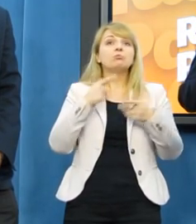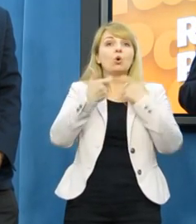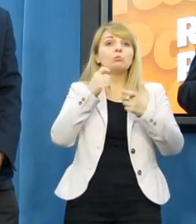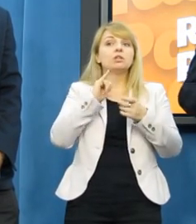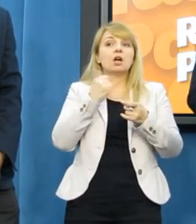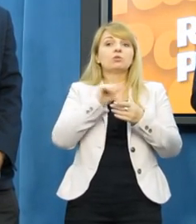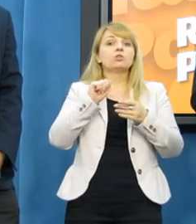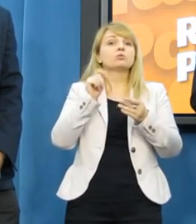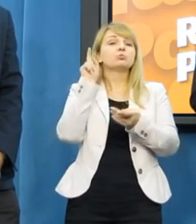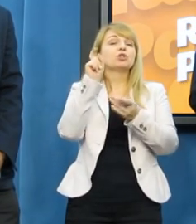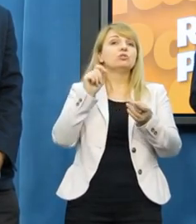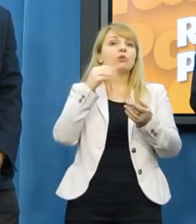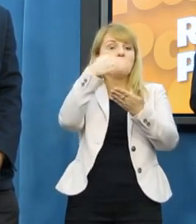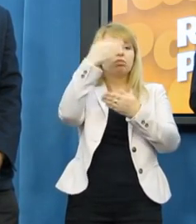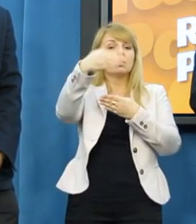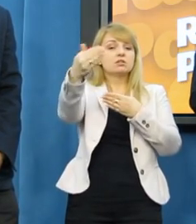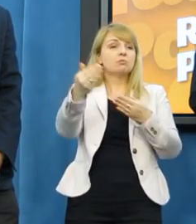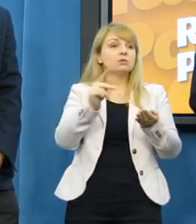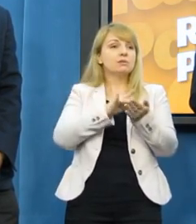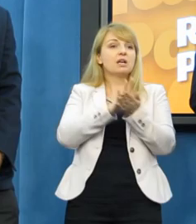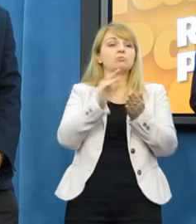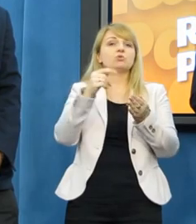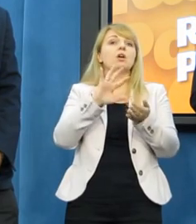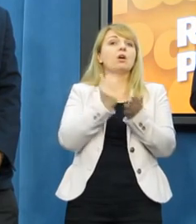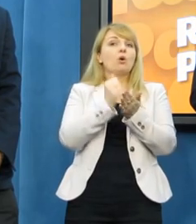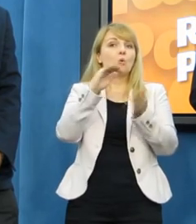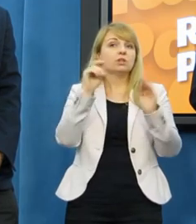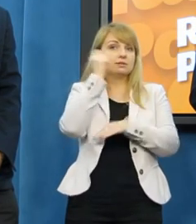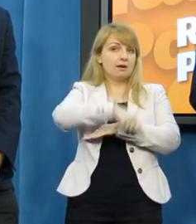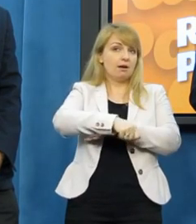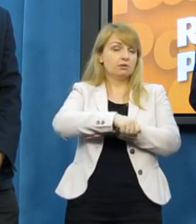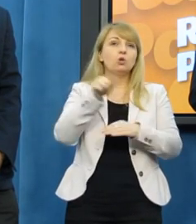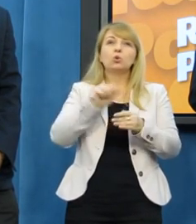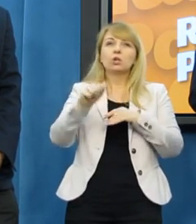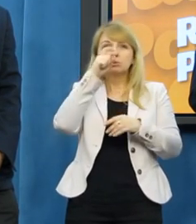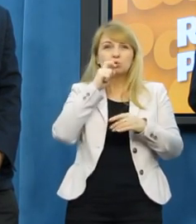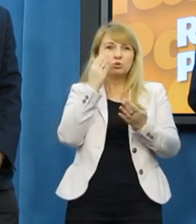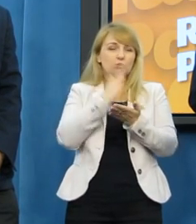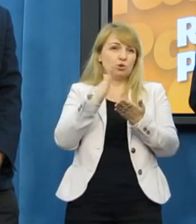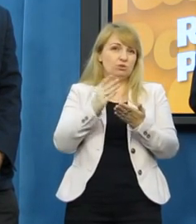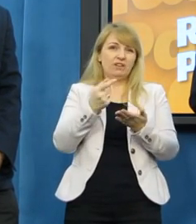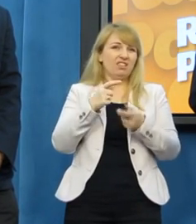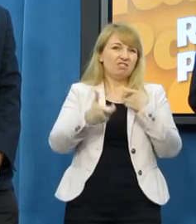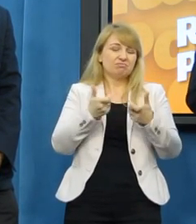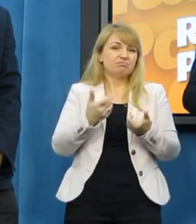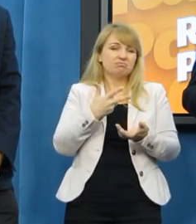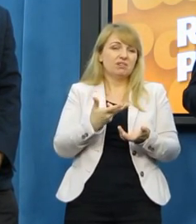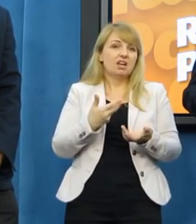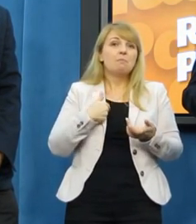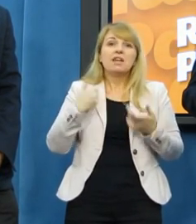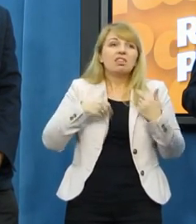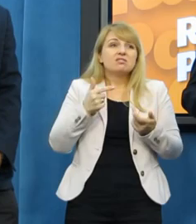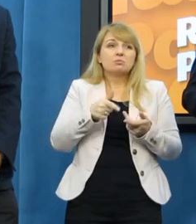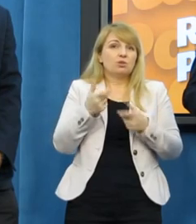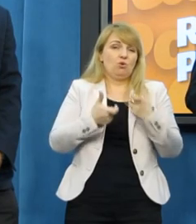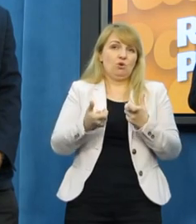zapisom w kodeksie karnym. Po drugie jest bardzo źle przygotowany ten zapis, bo on próbuje zdefiniować coś, czego się nie udało zdefiniować w żadnym